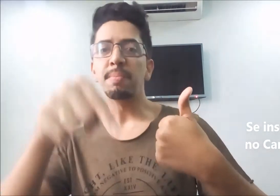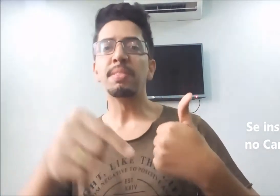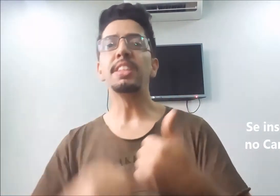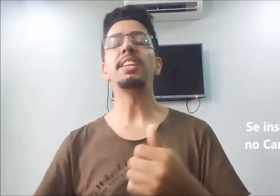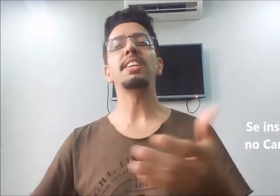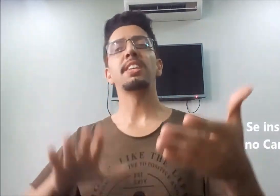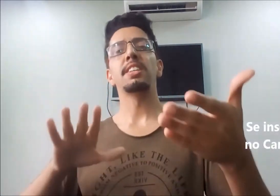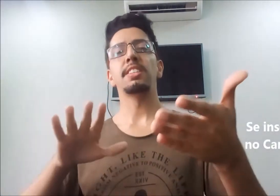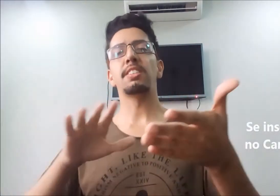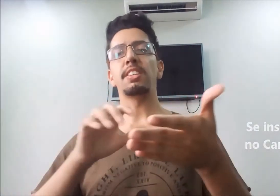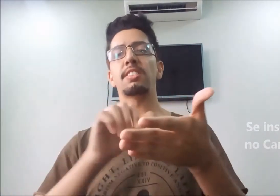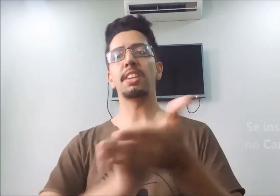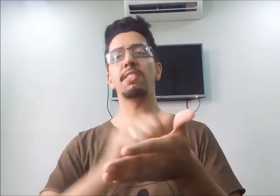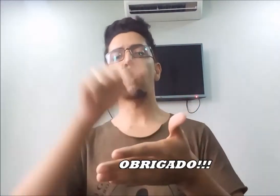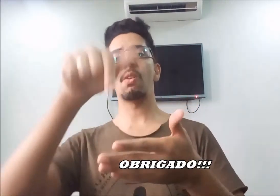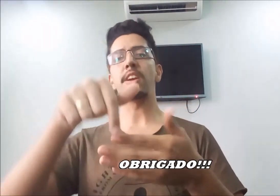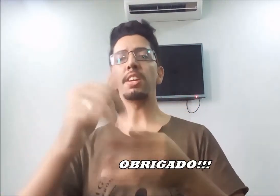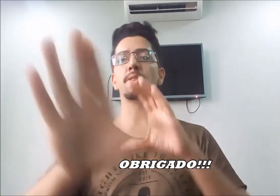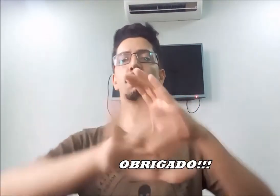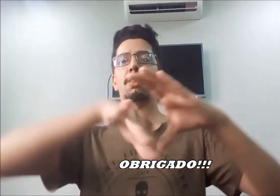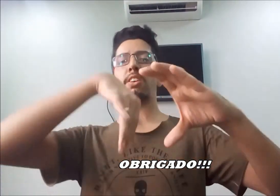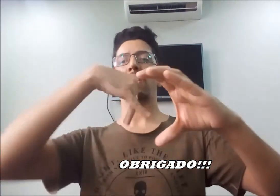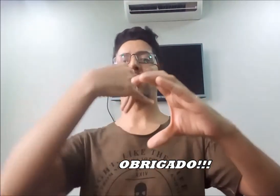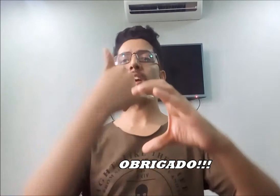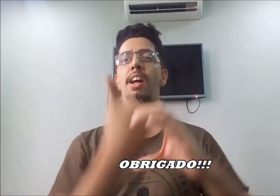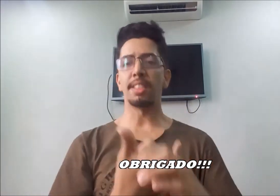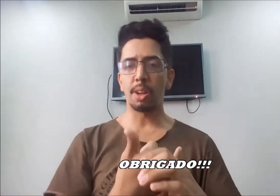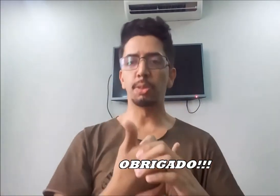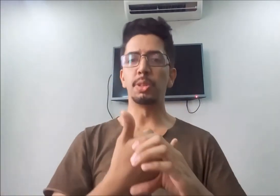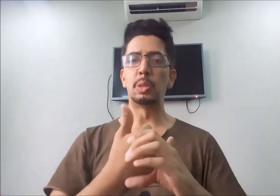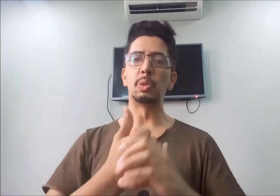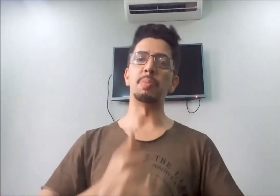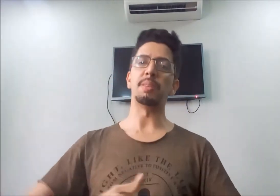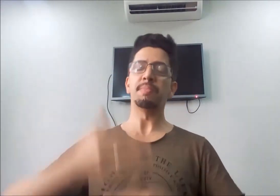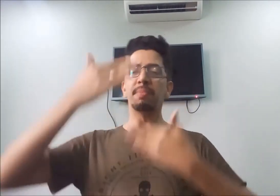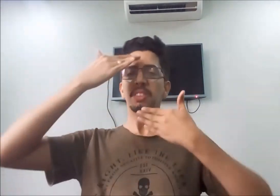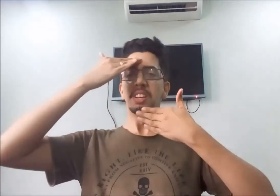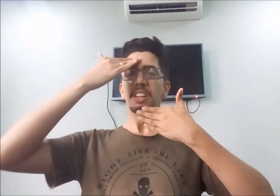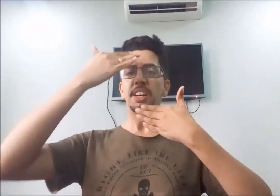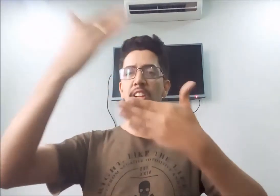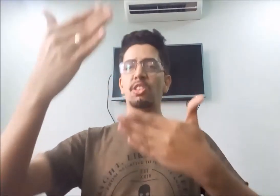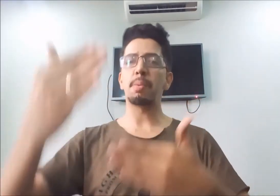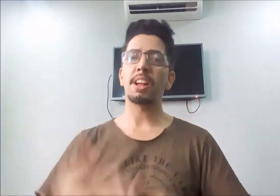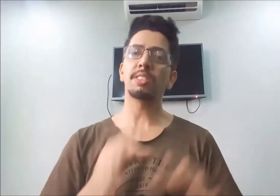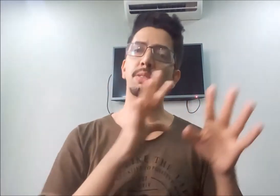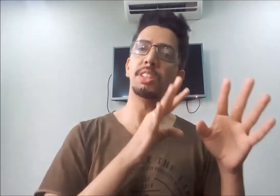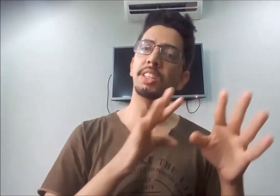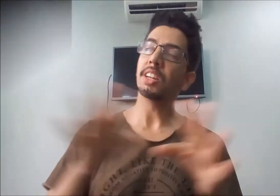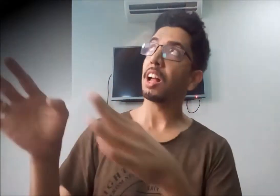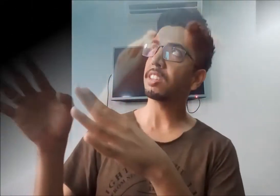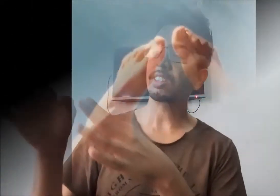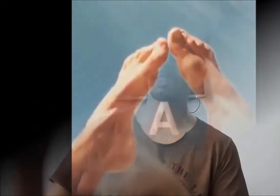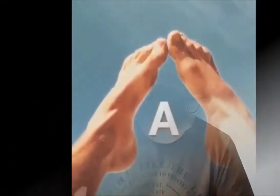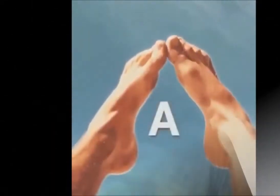e se inscrevam aí no canal do YouTube. Grande abraço e até a